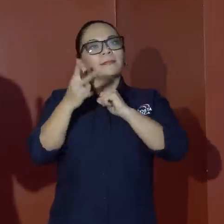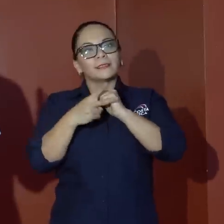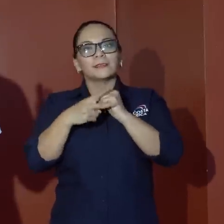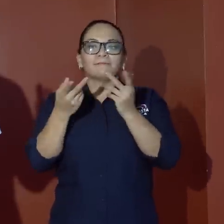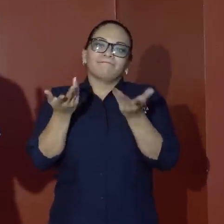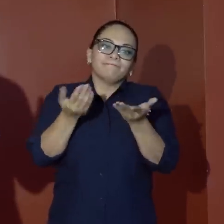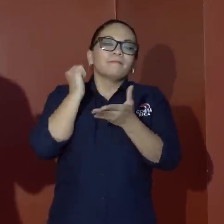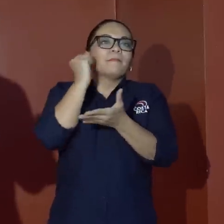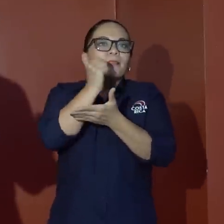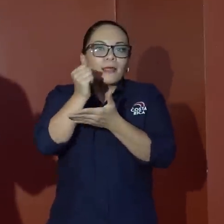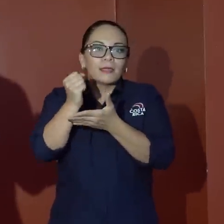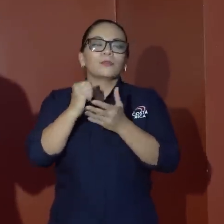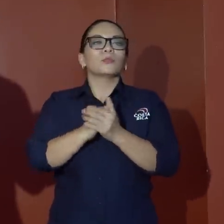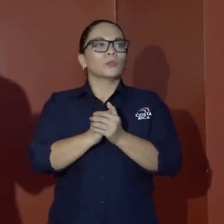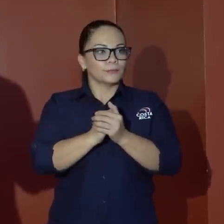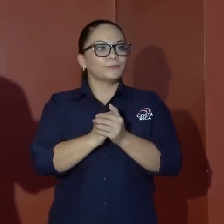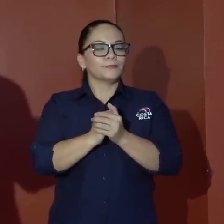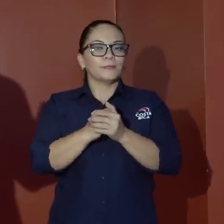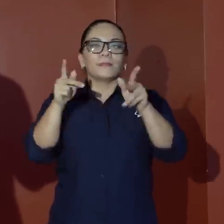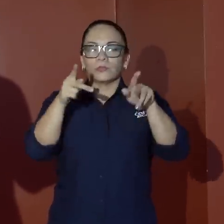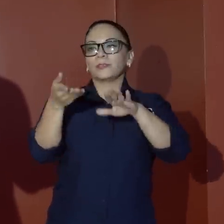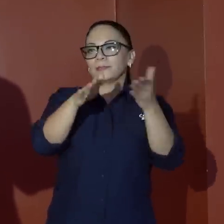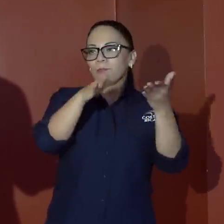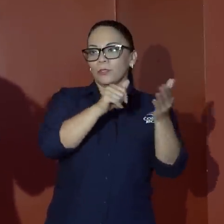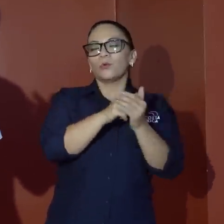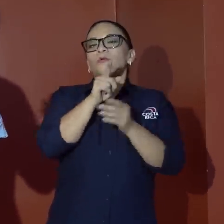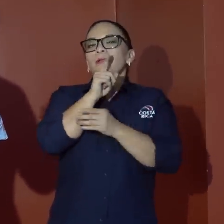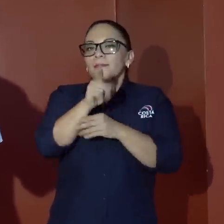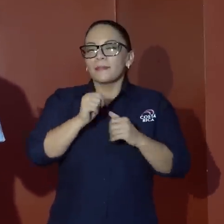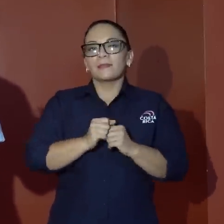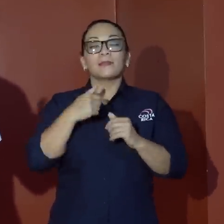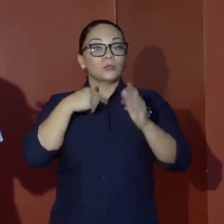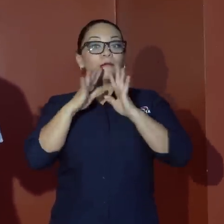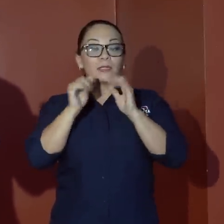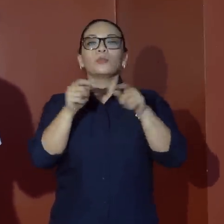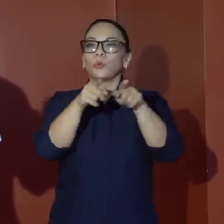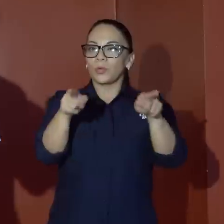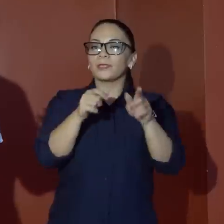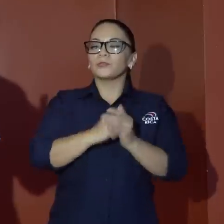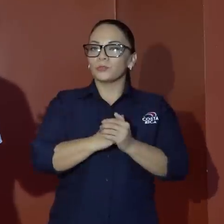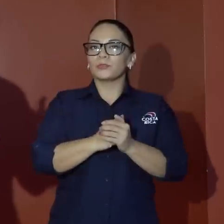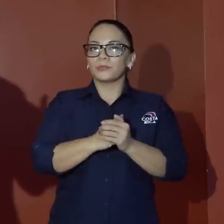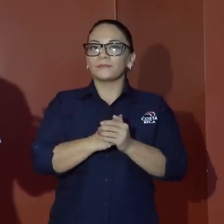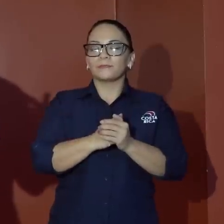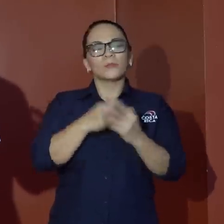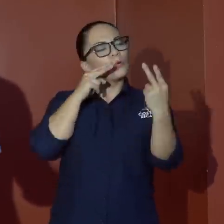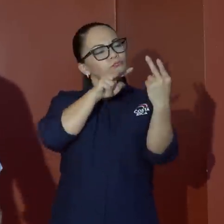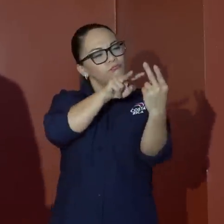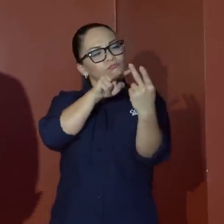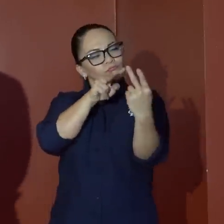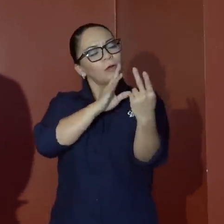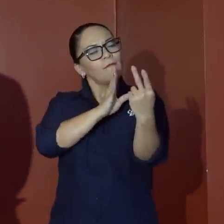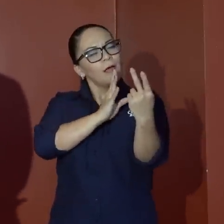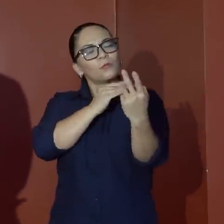crímenes contra la vida y verdaderamente estuve conversando con ellos, viéndolos a los ojos.